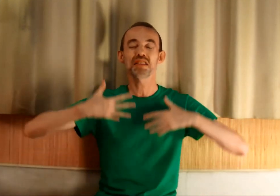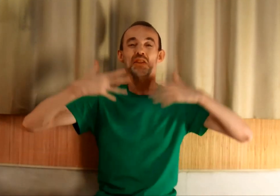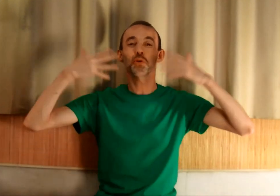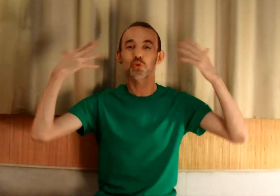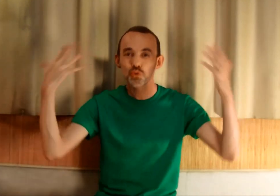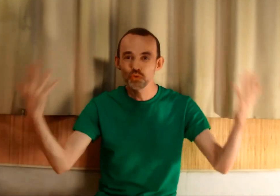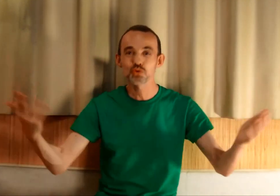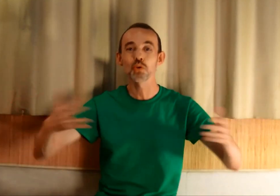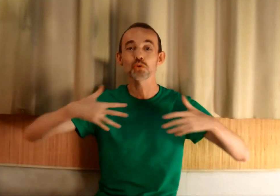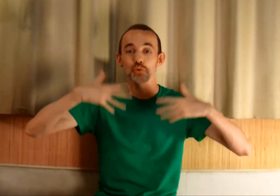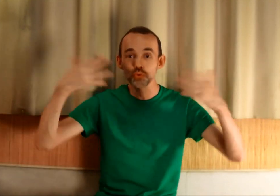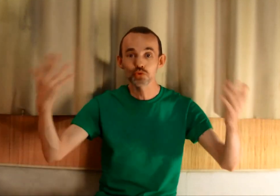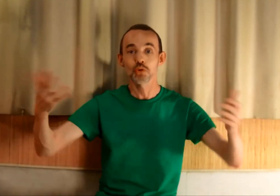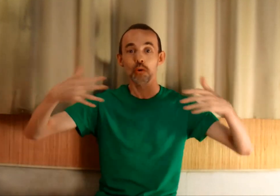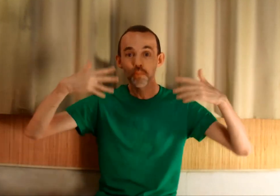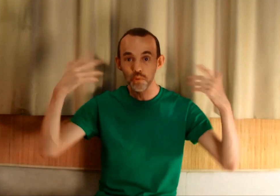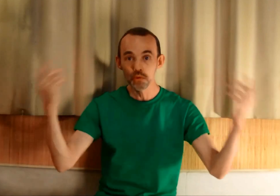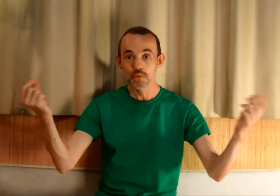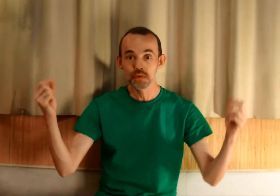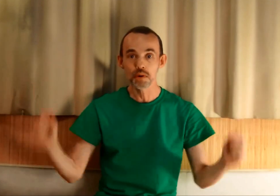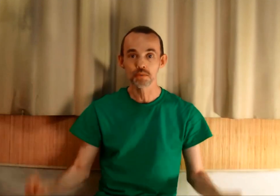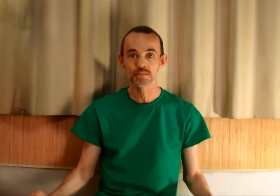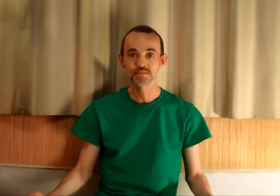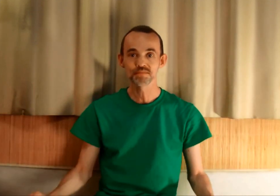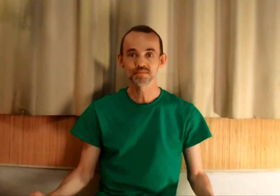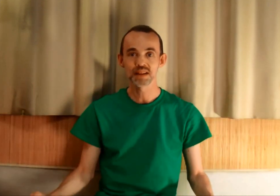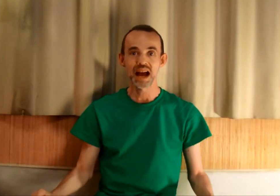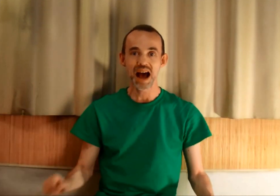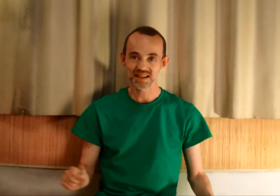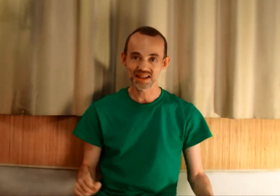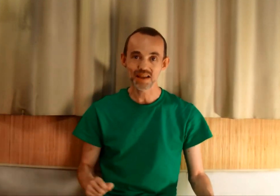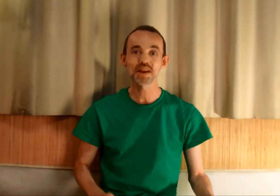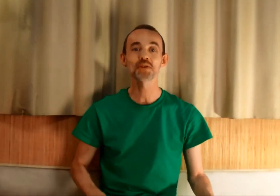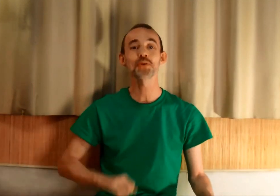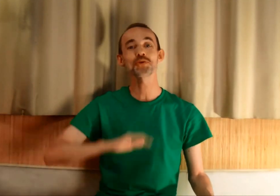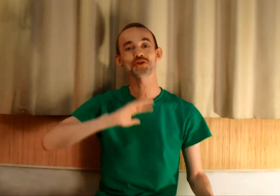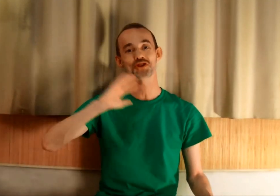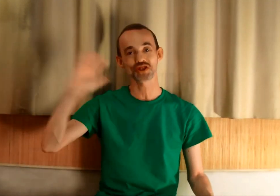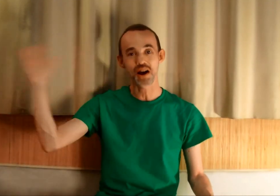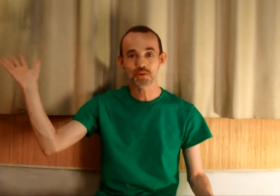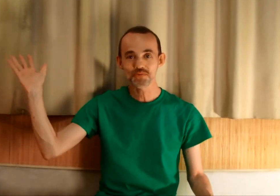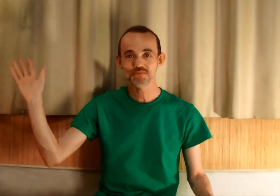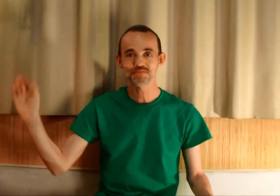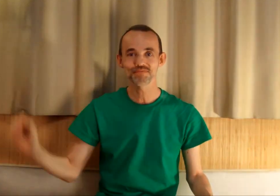'art d'être toujours, toujours plus vivant. A très bientôt, ciao !